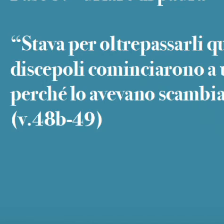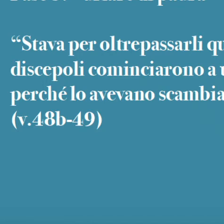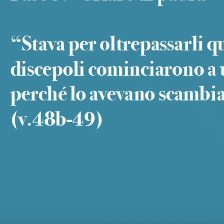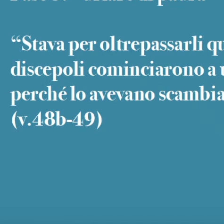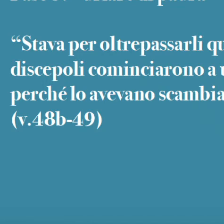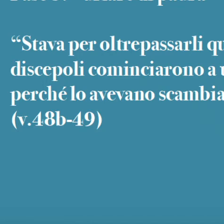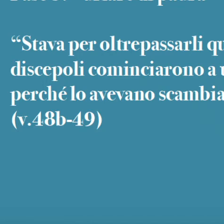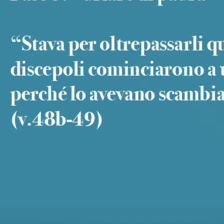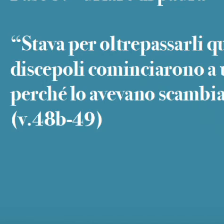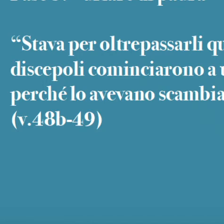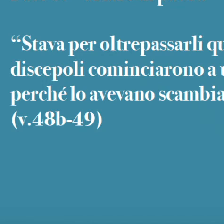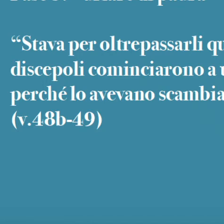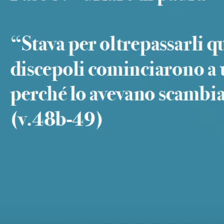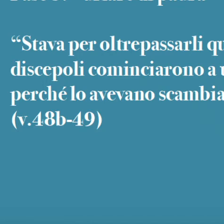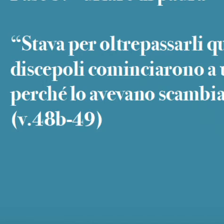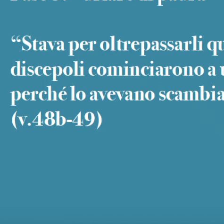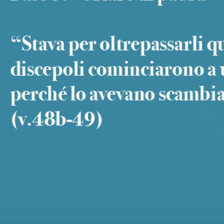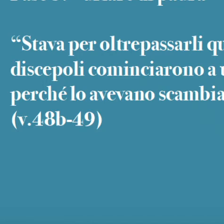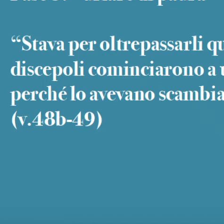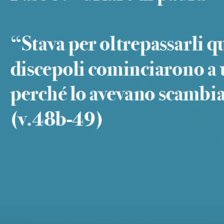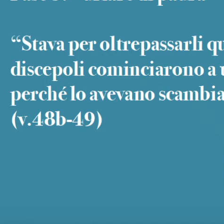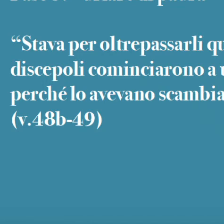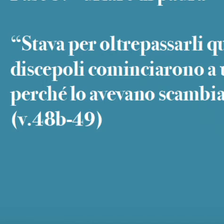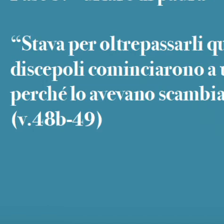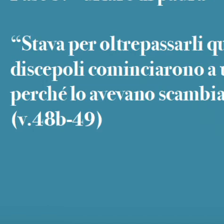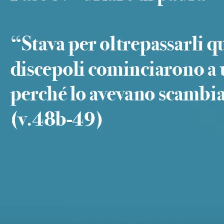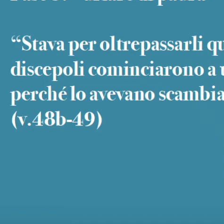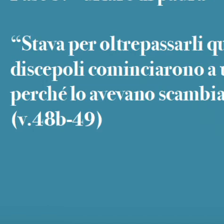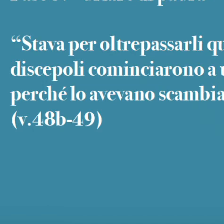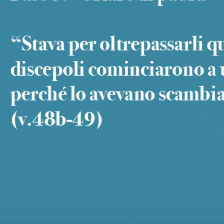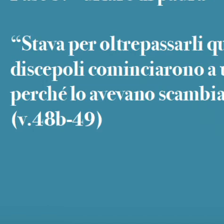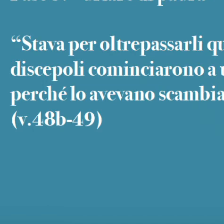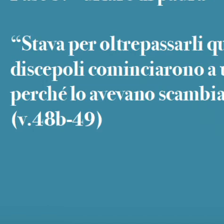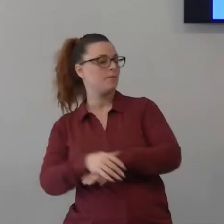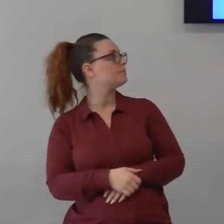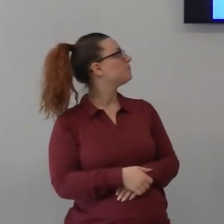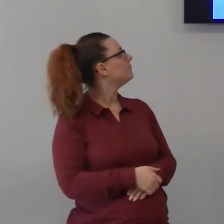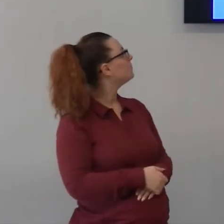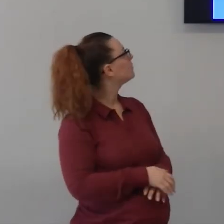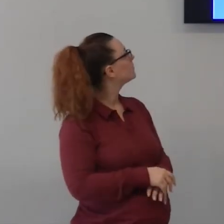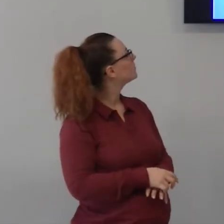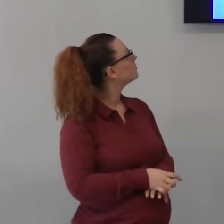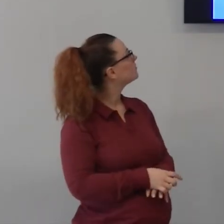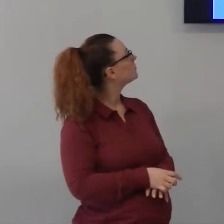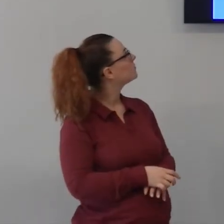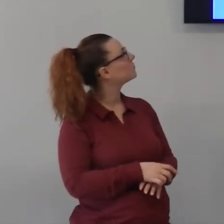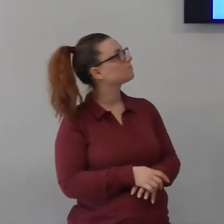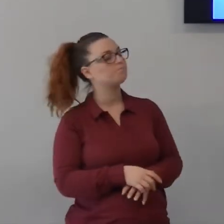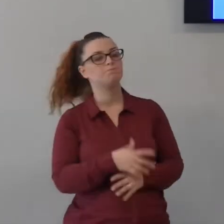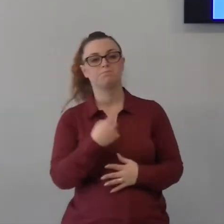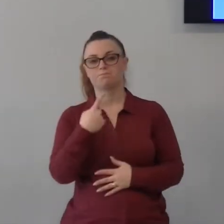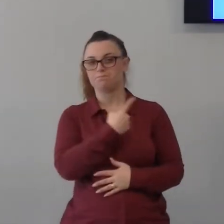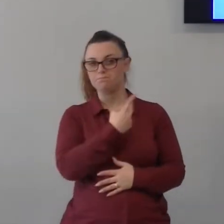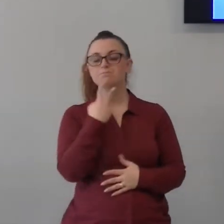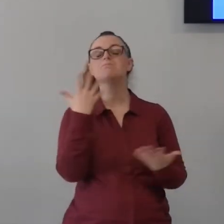discepoli cominciarono ad urlare di paura perché loro hanno scappato come un fantasma ora prima cosa sappiamo che